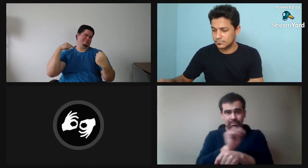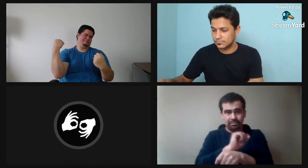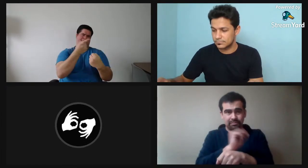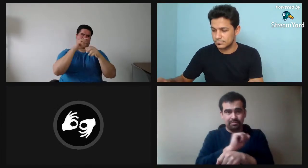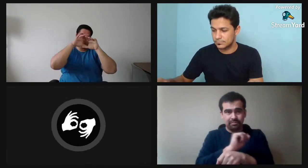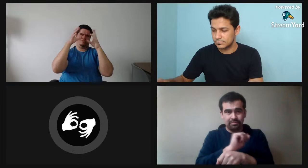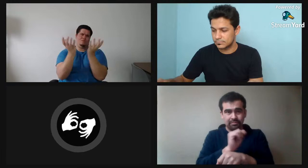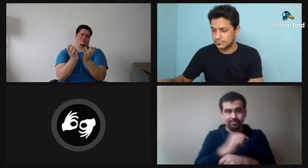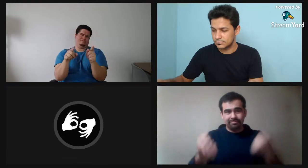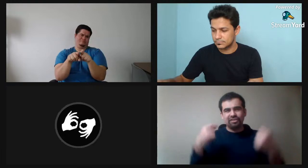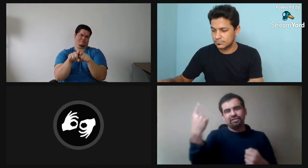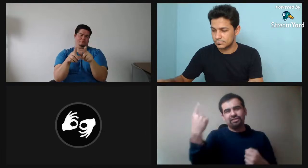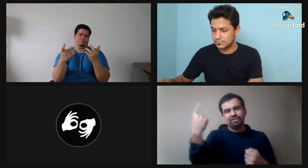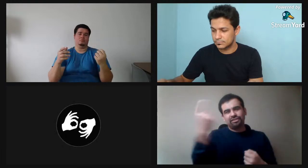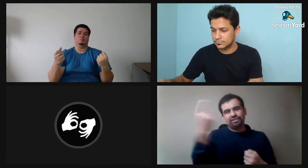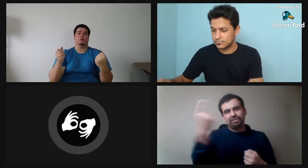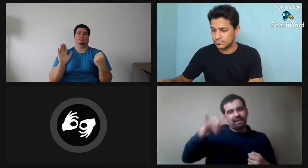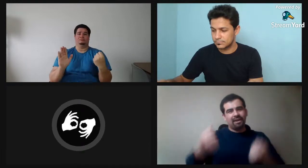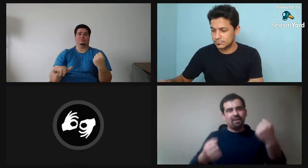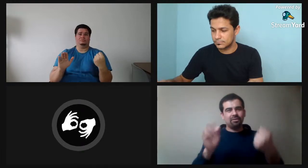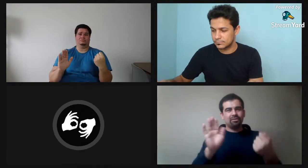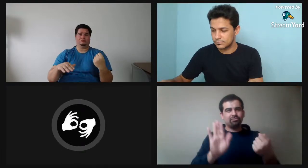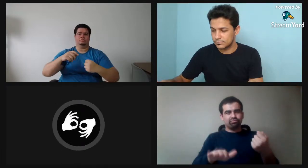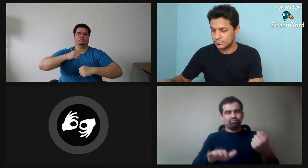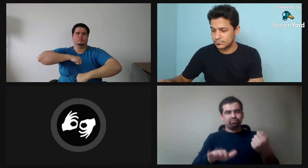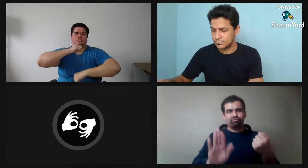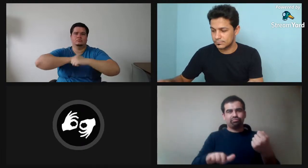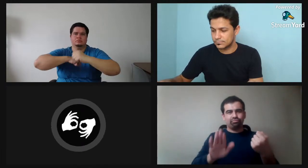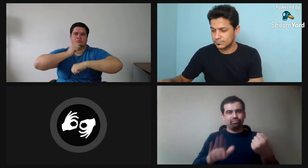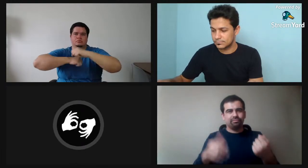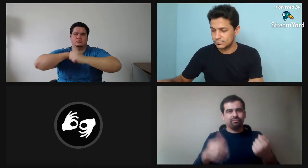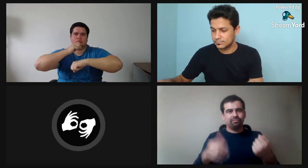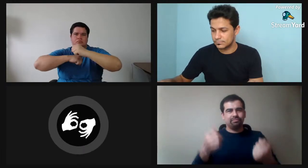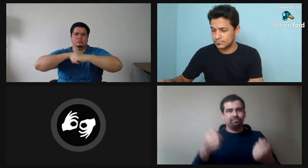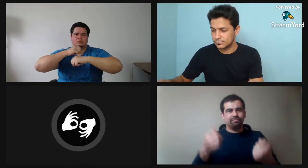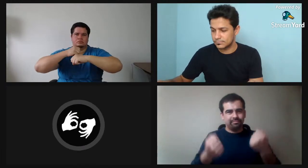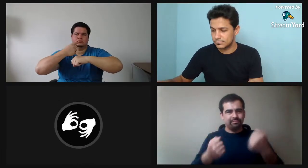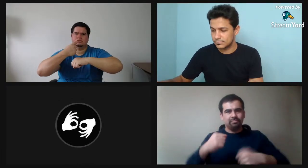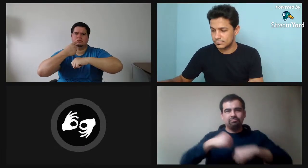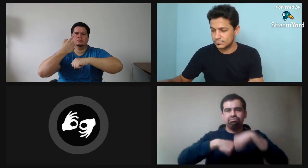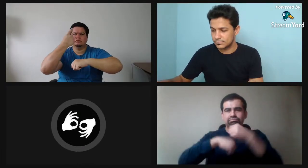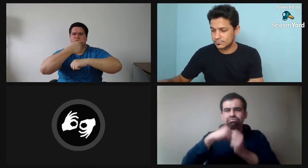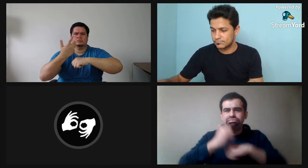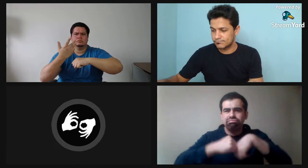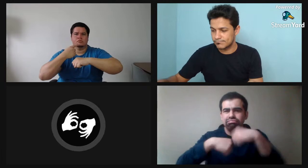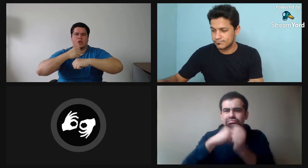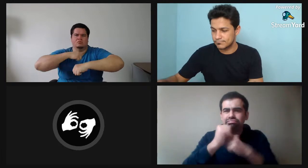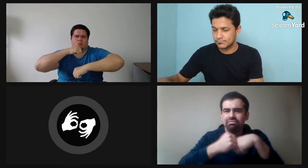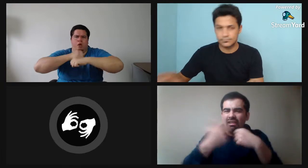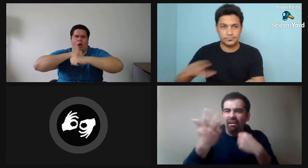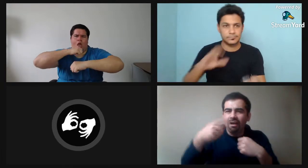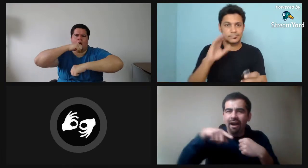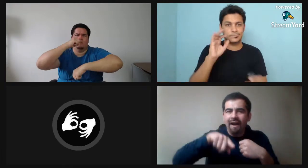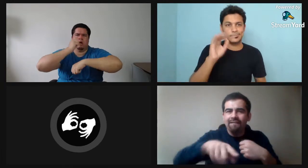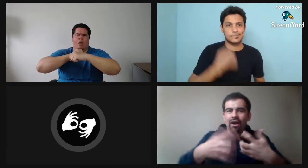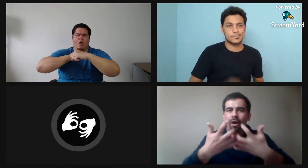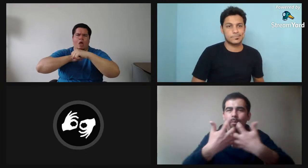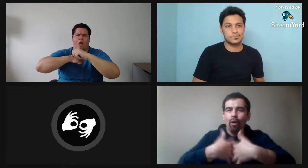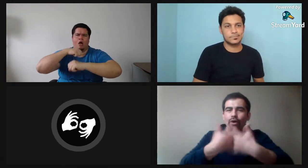o acelerando. Bueno. Todo el mundo, al igual que todo el mundo, hace lo mismo. Acelera. El motor realiza este movimiento. ¿Cuál va a ser mi expresión?